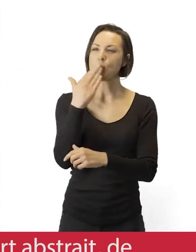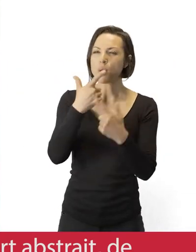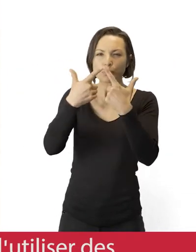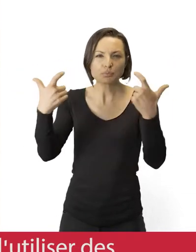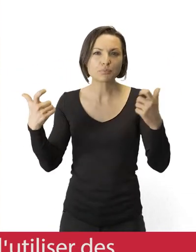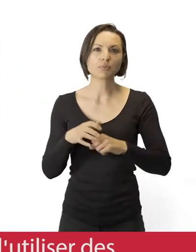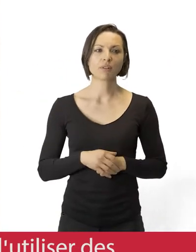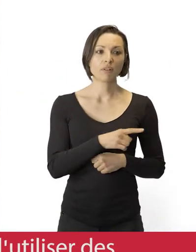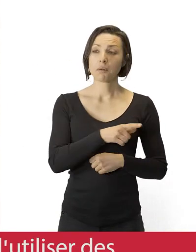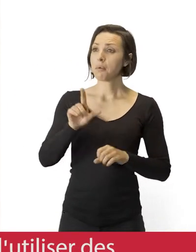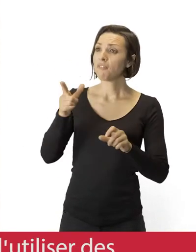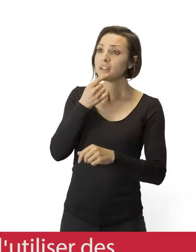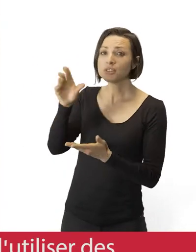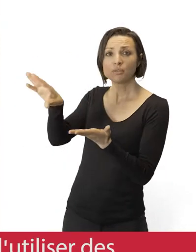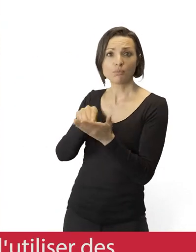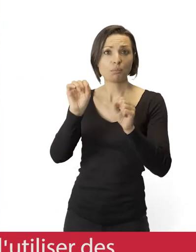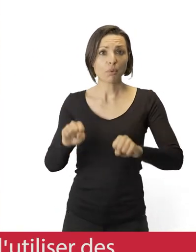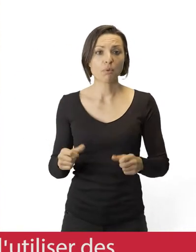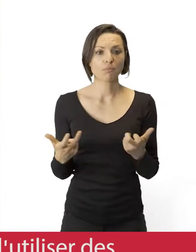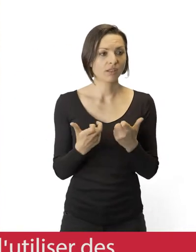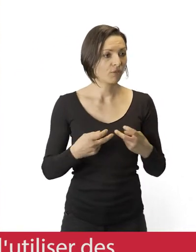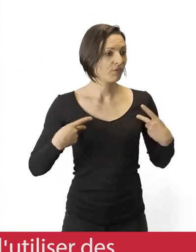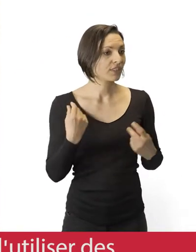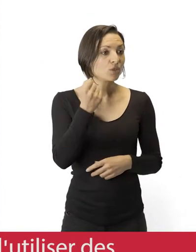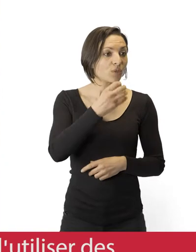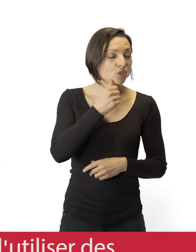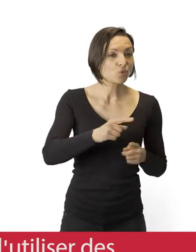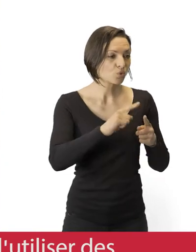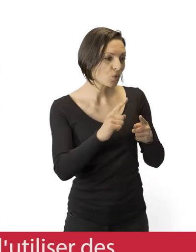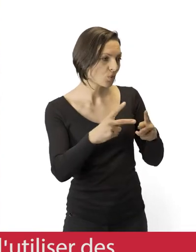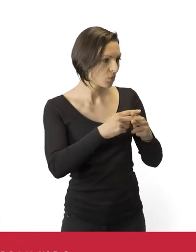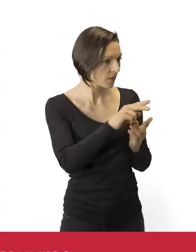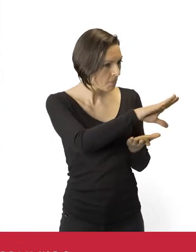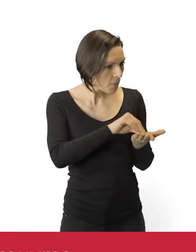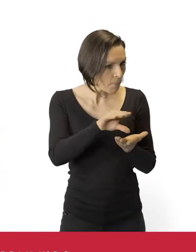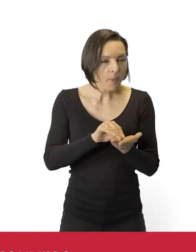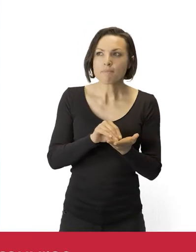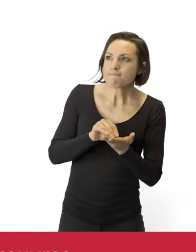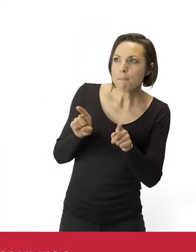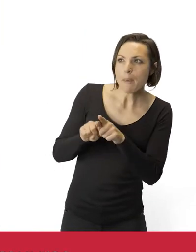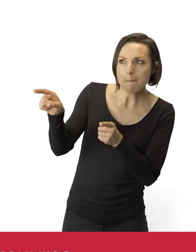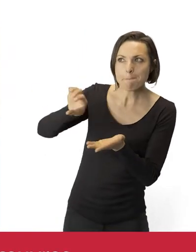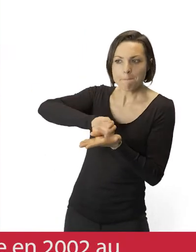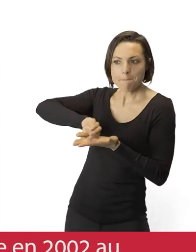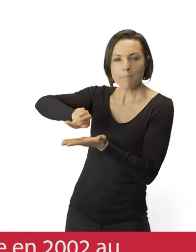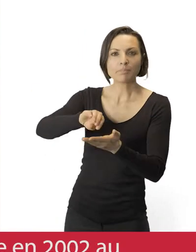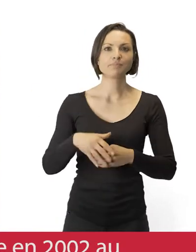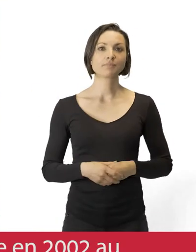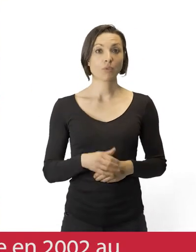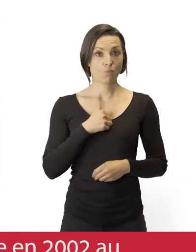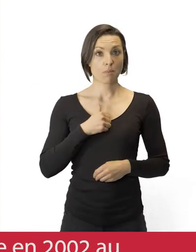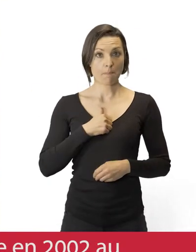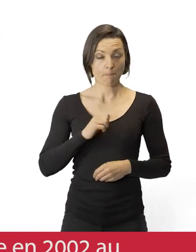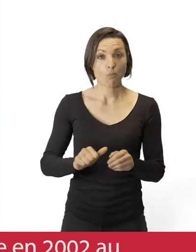colorées. Elle permet aux enfants d'utiliser des objets ou ustensiles du quotidien pour reproduire ses œuvres. J'ai